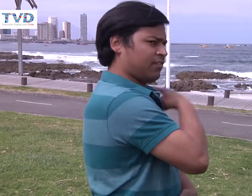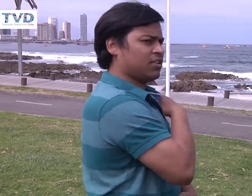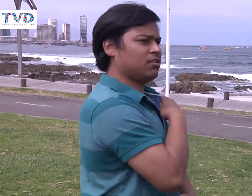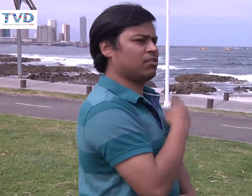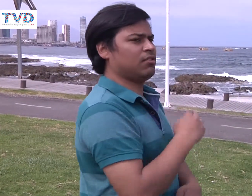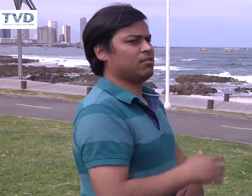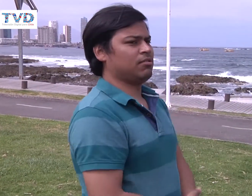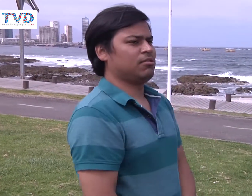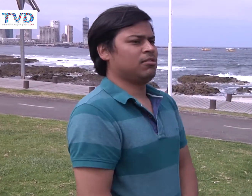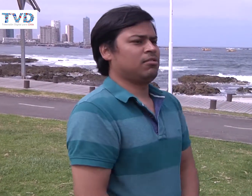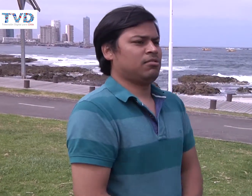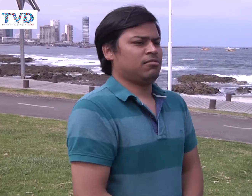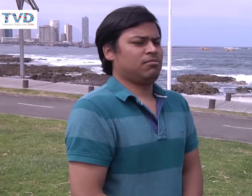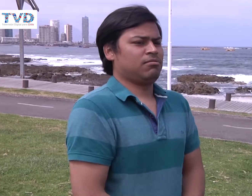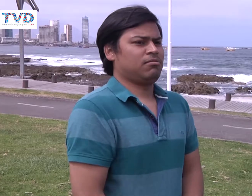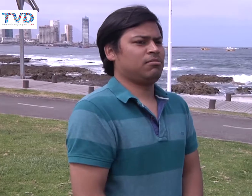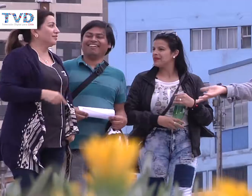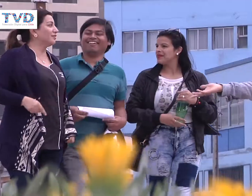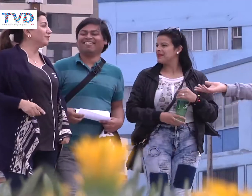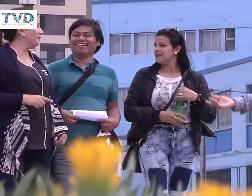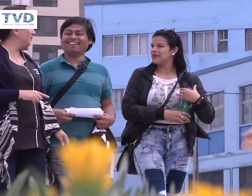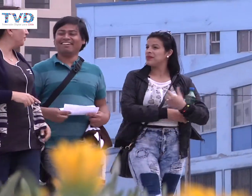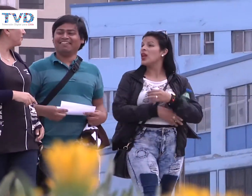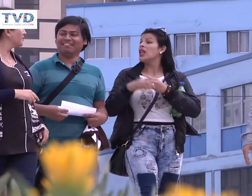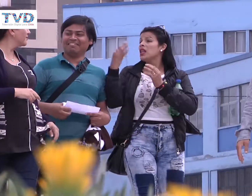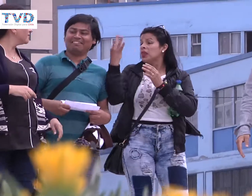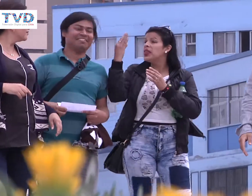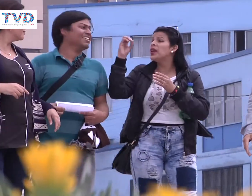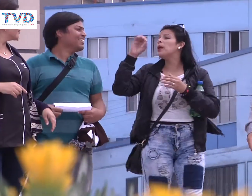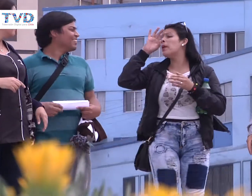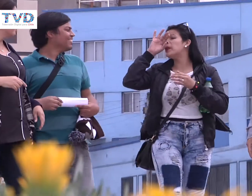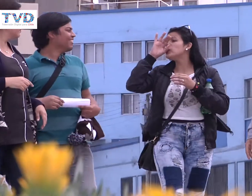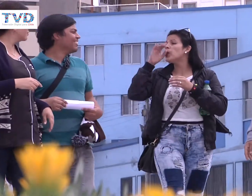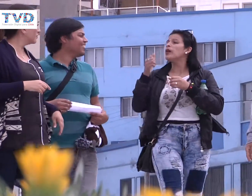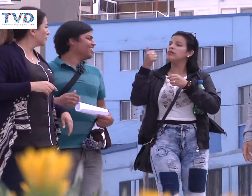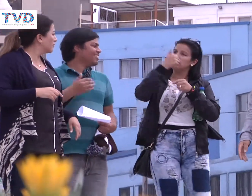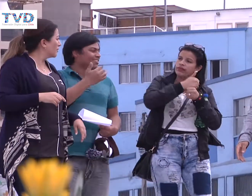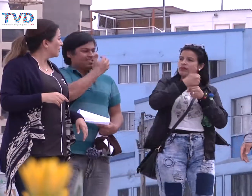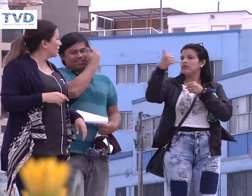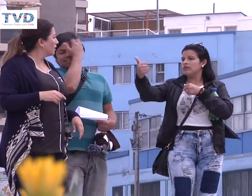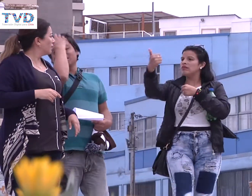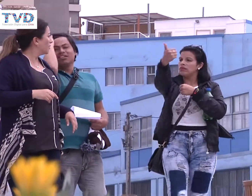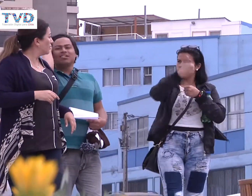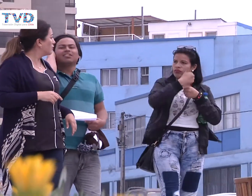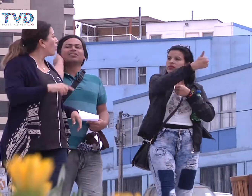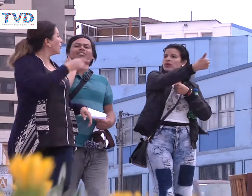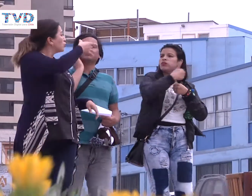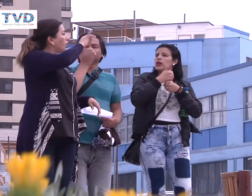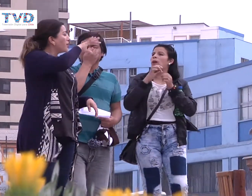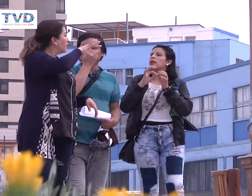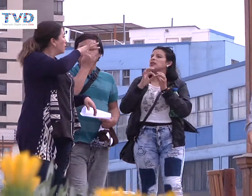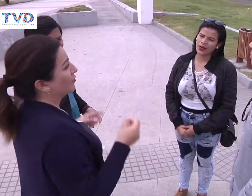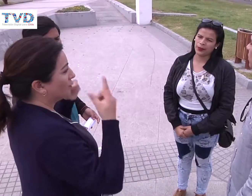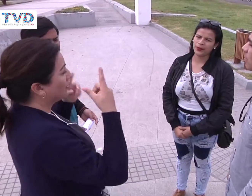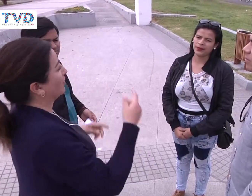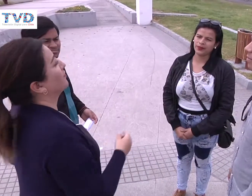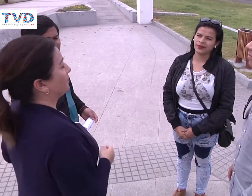respeto, yo le pido respeto y que me respeten. Estos muchachos, como muchos otros, han tenido que abrirse paso en una sociedad exclusiva